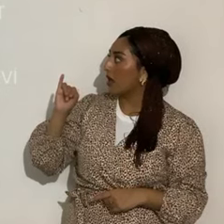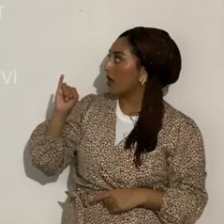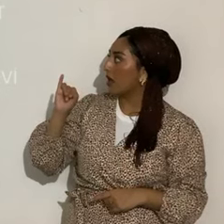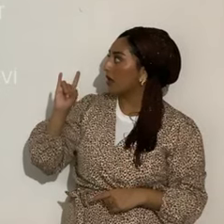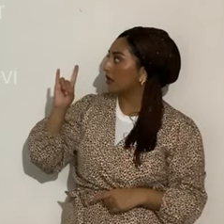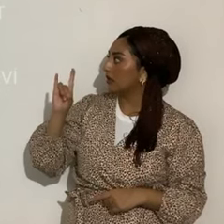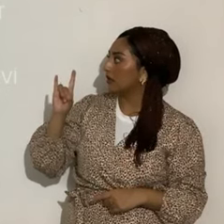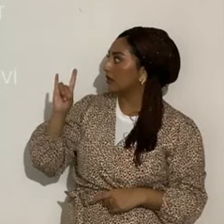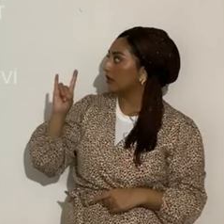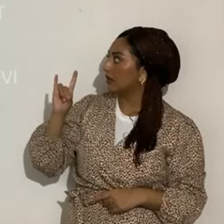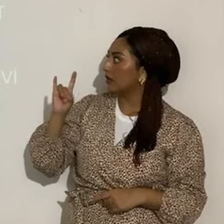cometa en hebreo, Shevit,